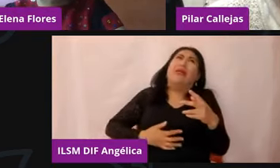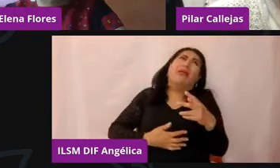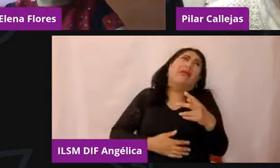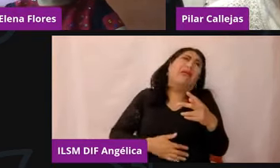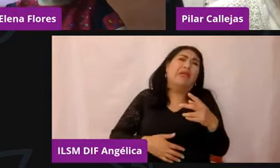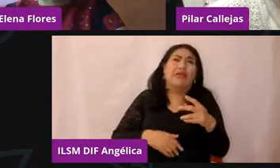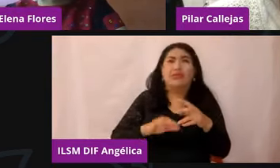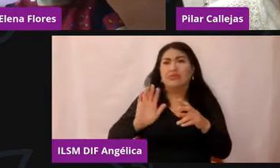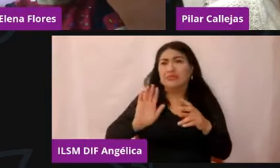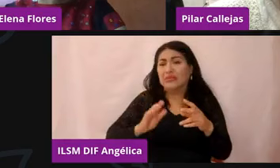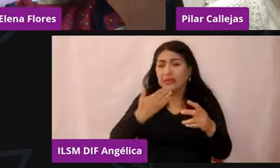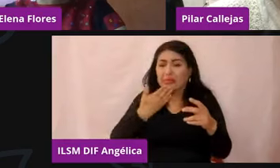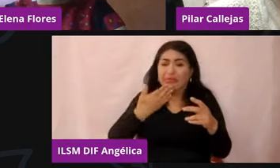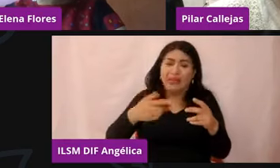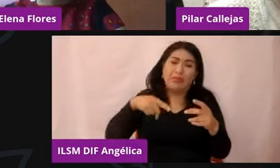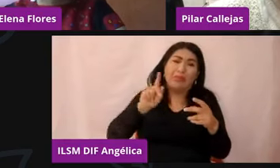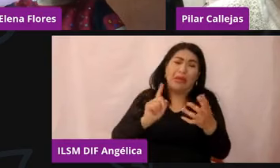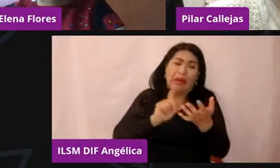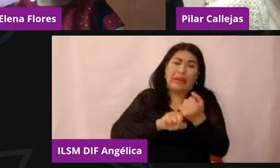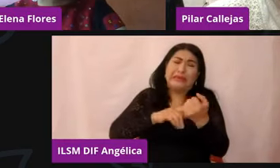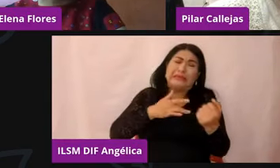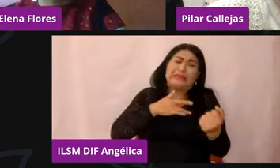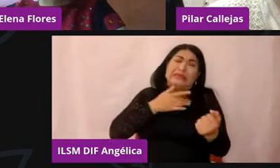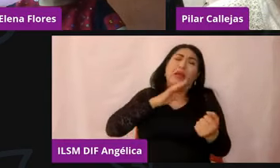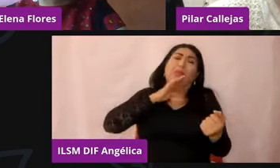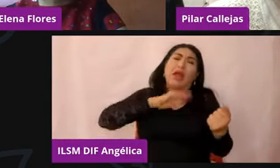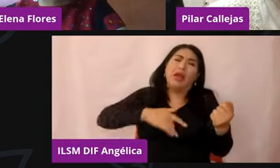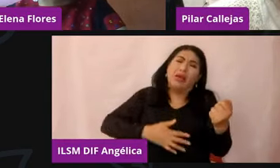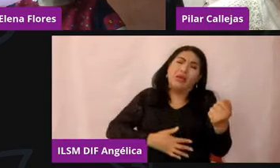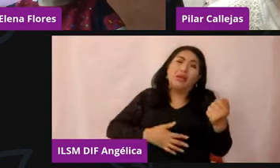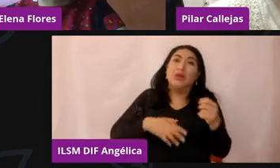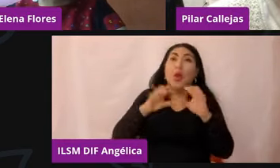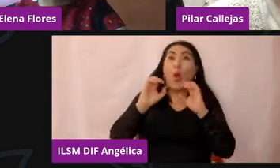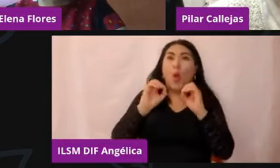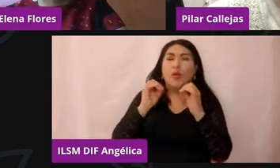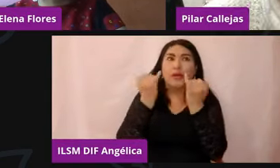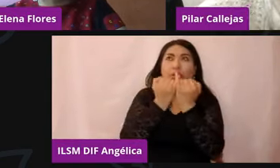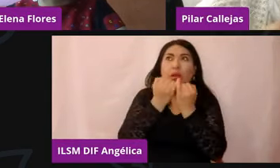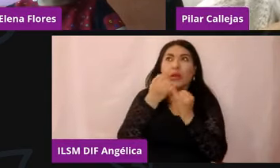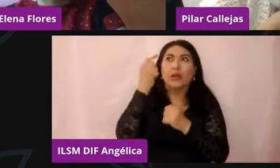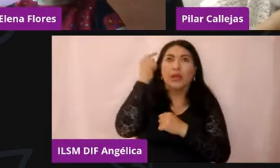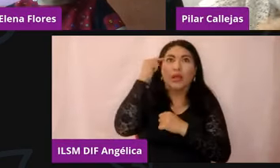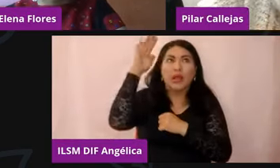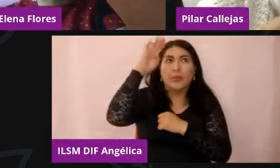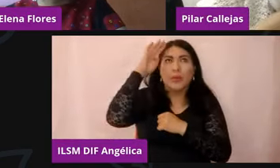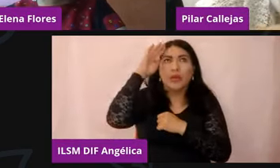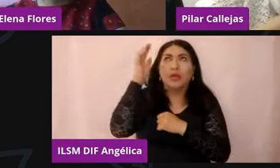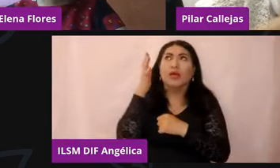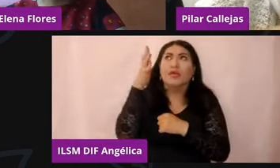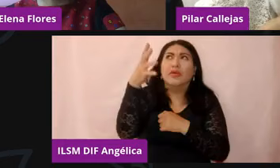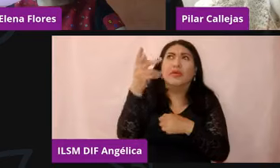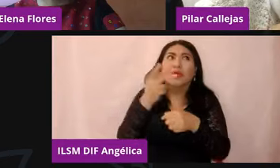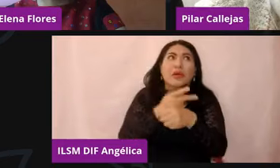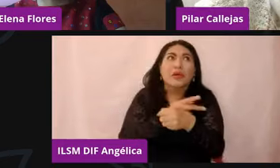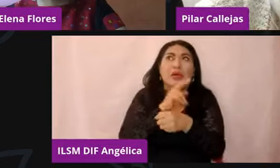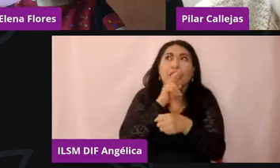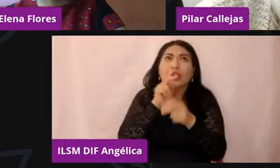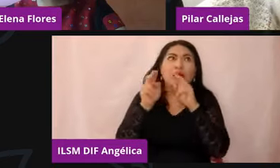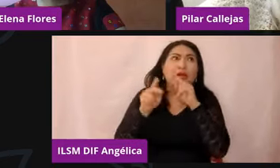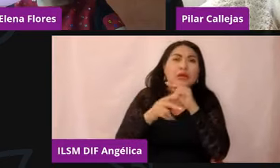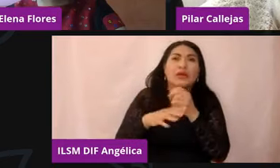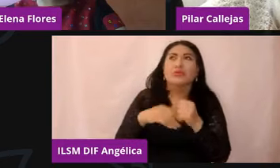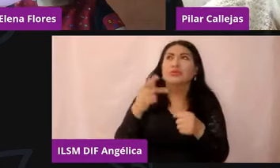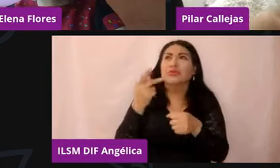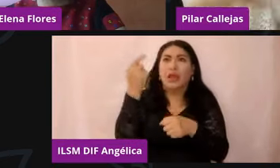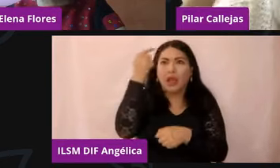doctora estoy todo el tiempo pensando en qué va a pasar, tengo una sensación aquí de que algo malo va a